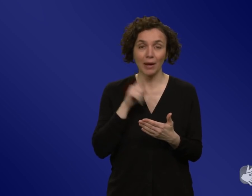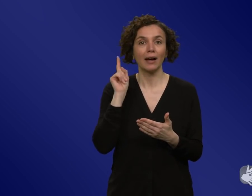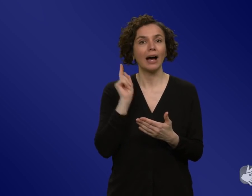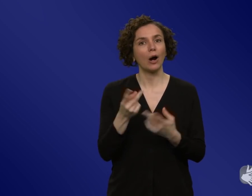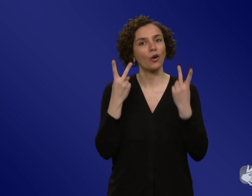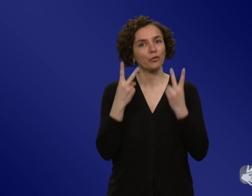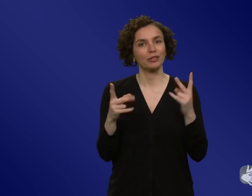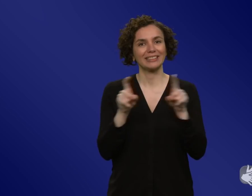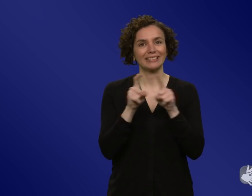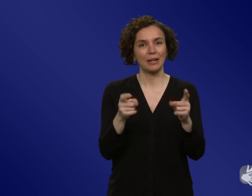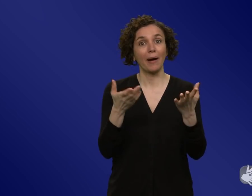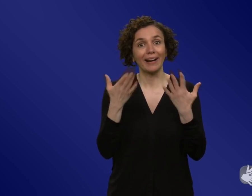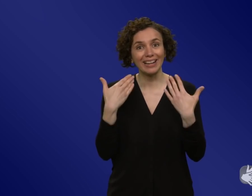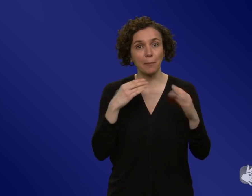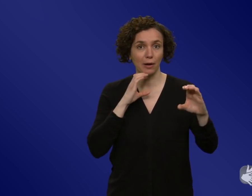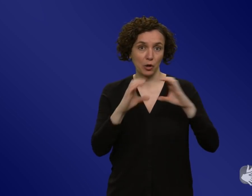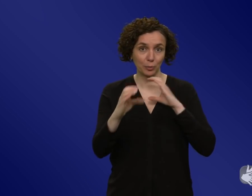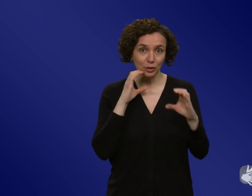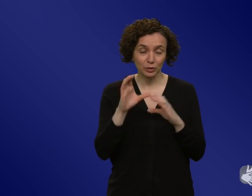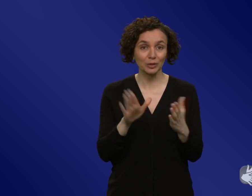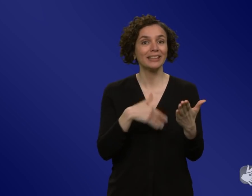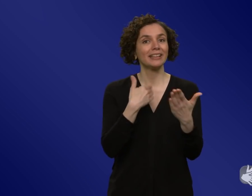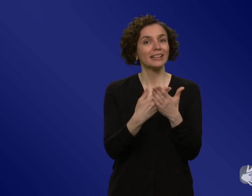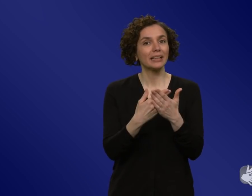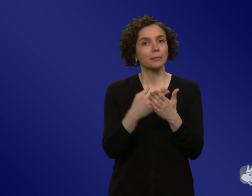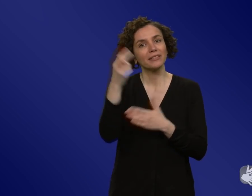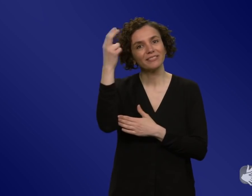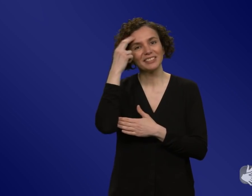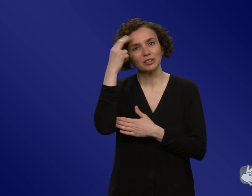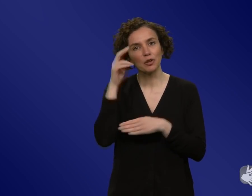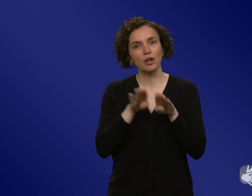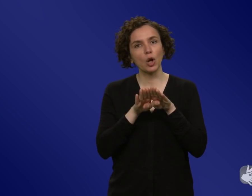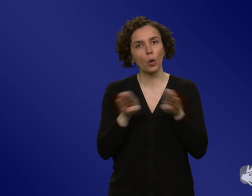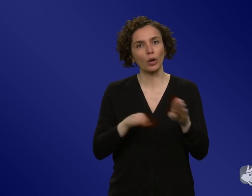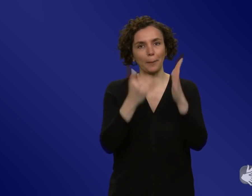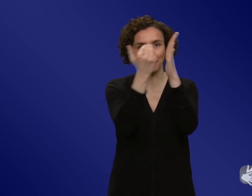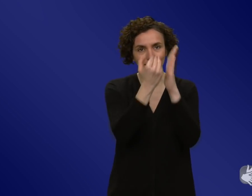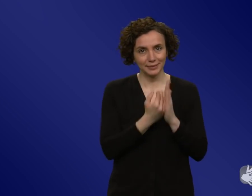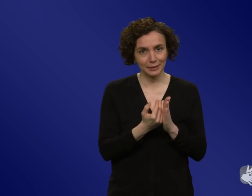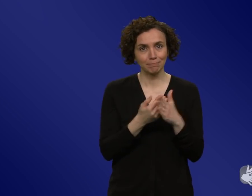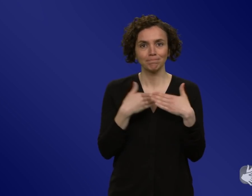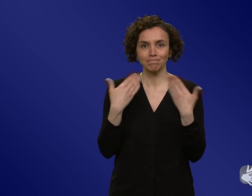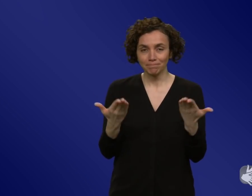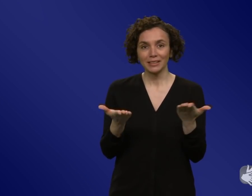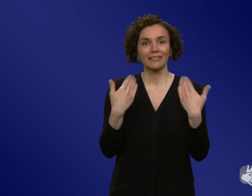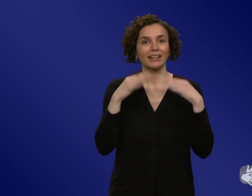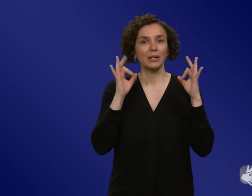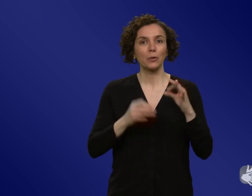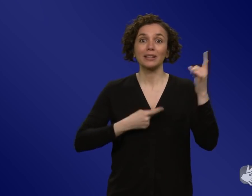Grundprinzipien, wissenschaftliche Grundprinzipien, wo wir gut daran tun würden, die immer mal wieder gut zu erklären.